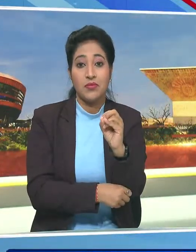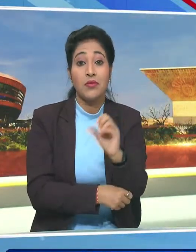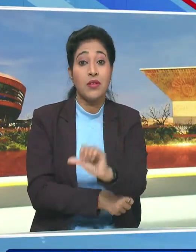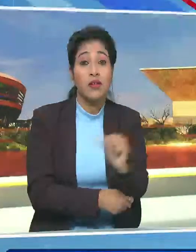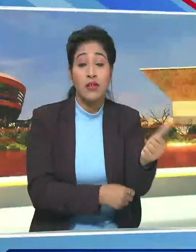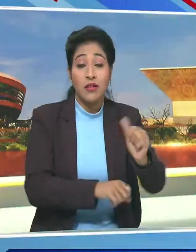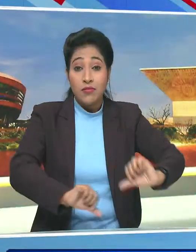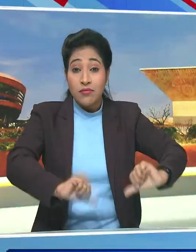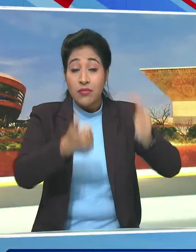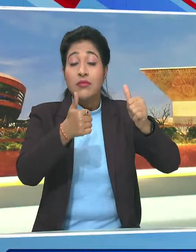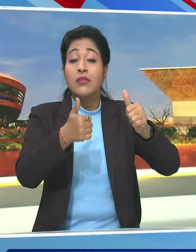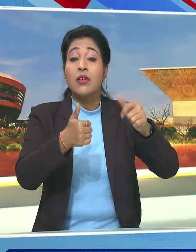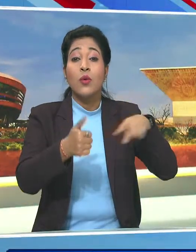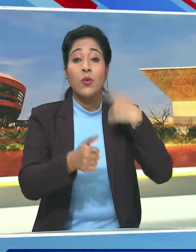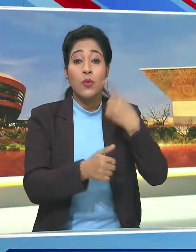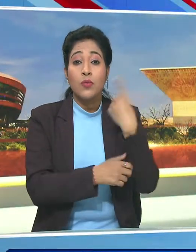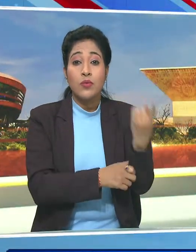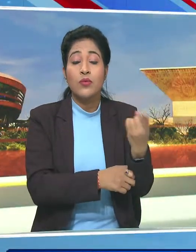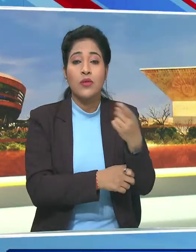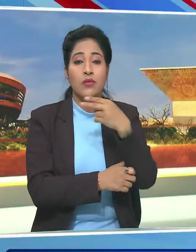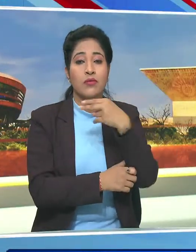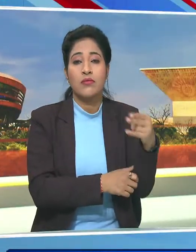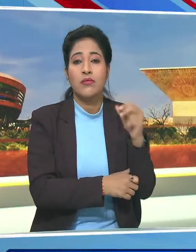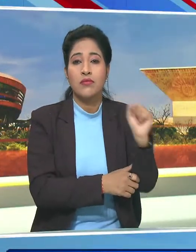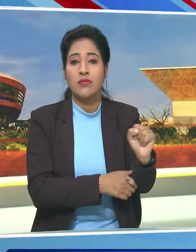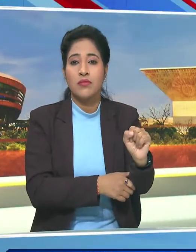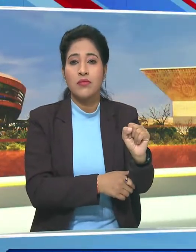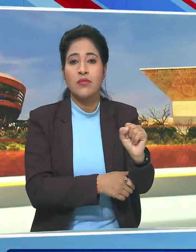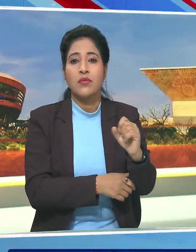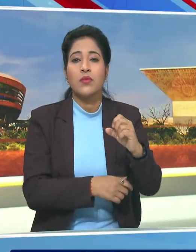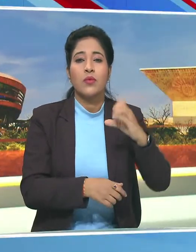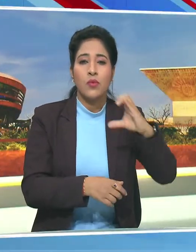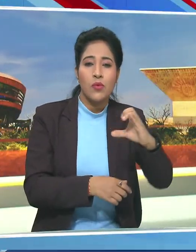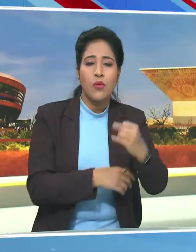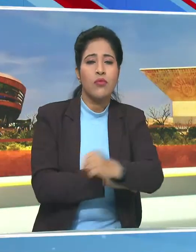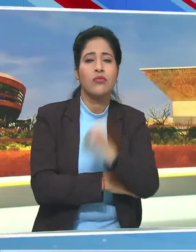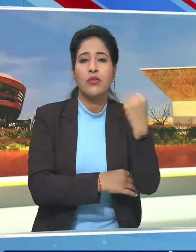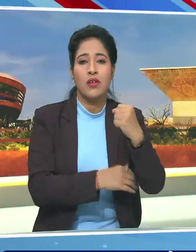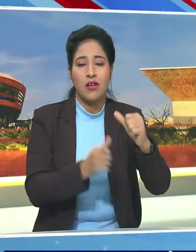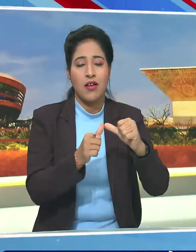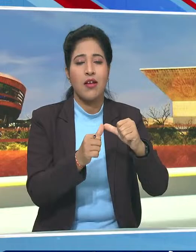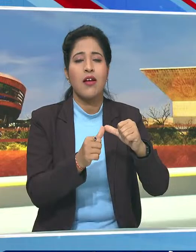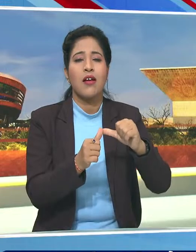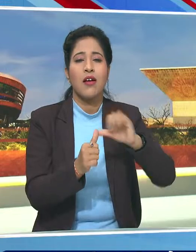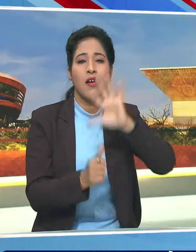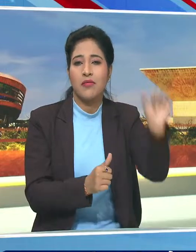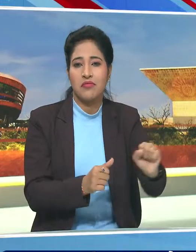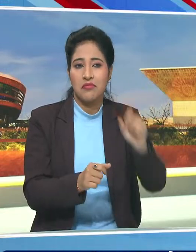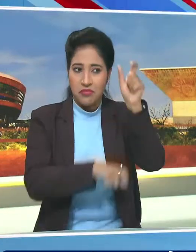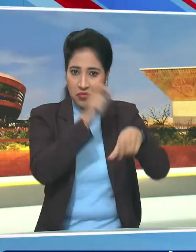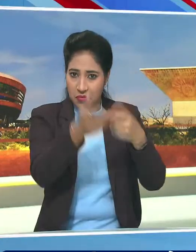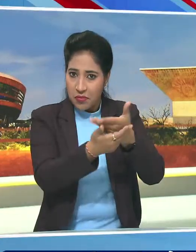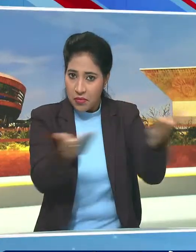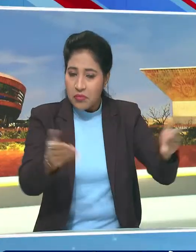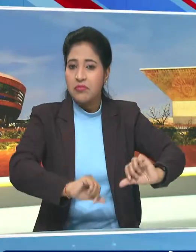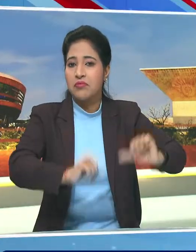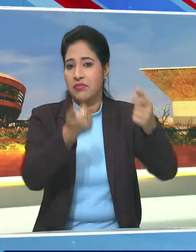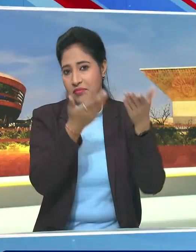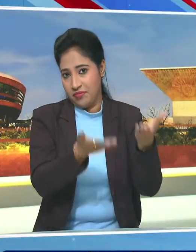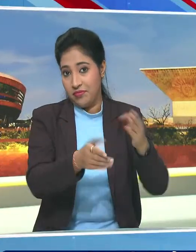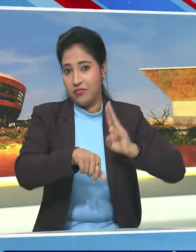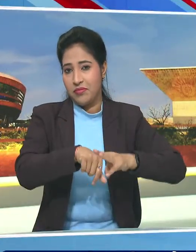for successfully championing the course of the African people, the 1.4 billion people in our continent